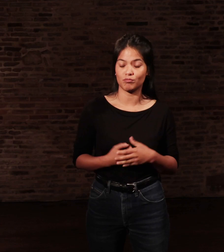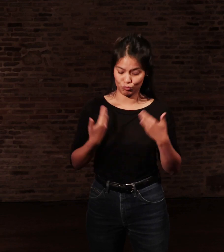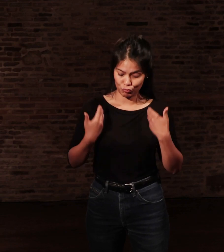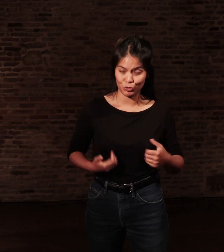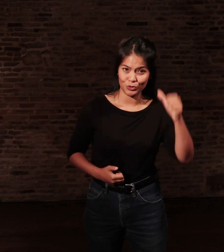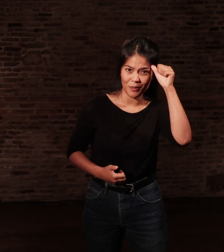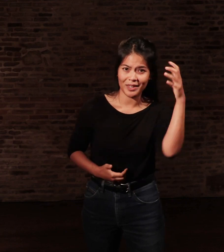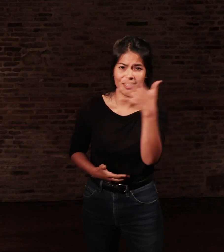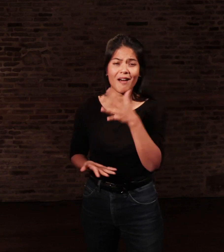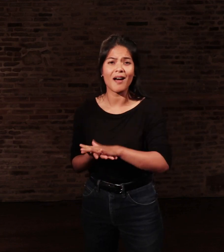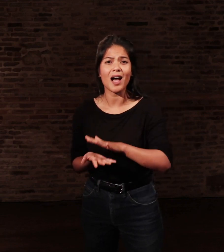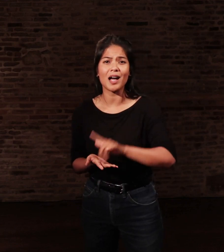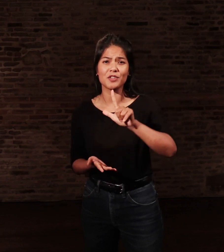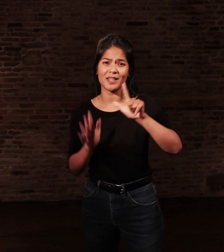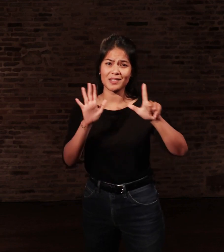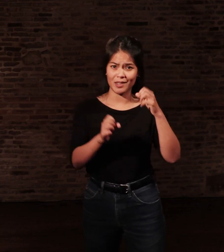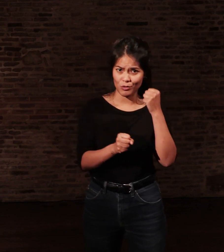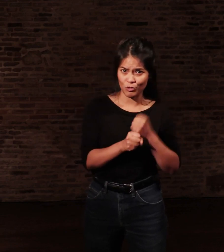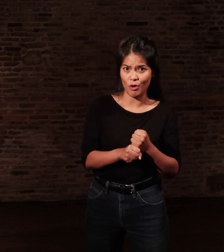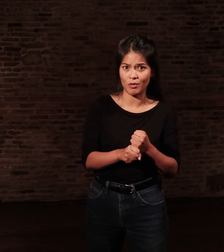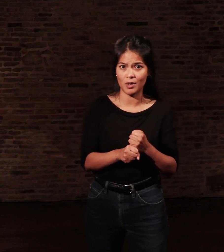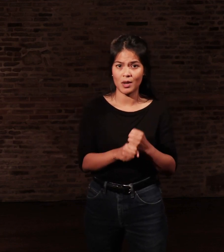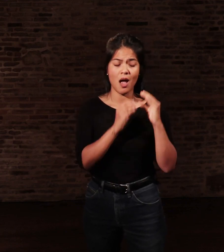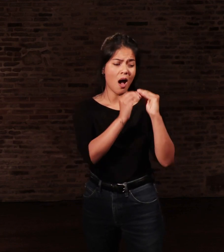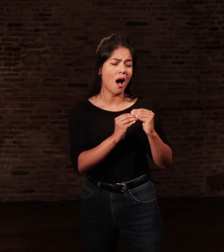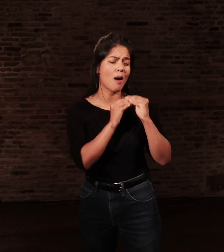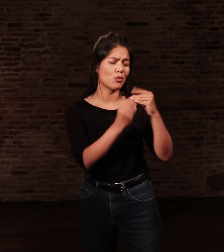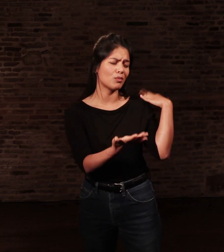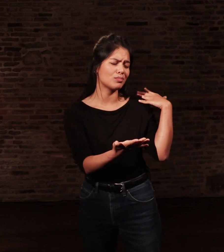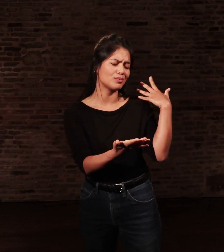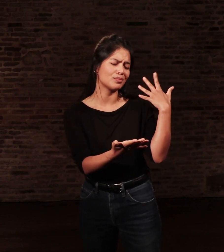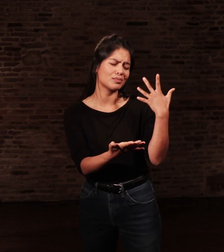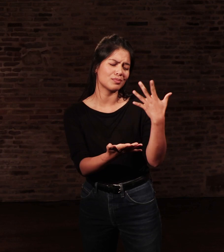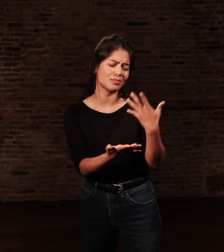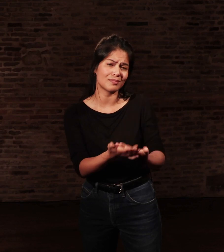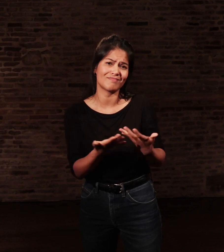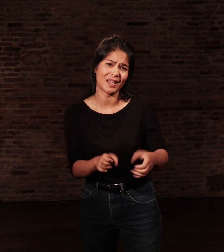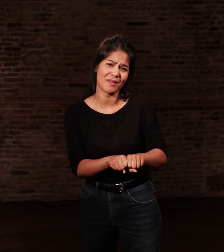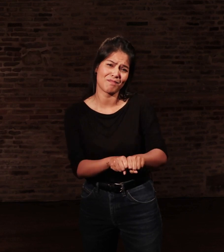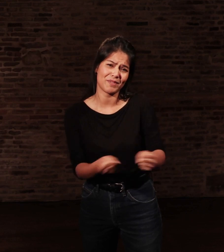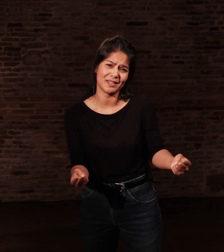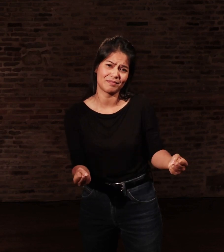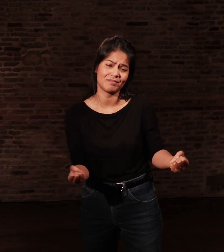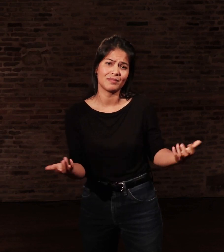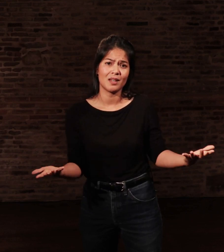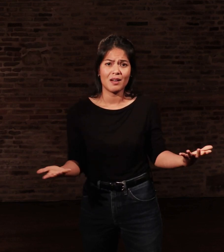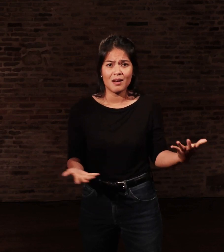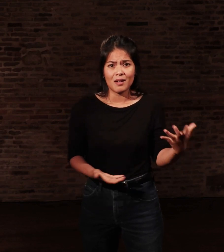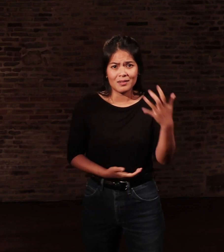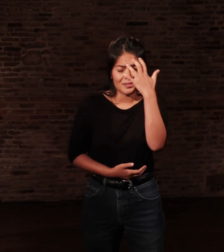J'ai vécu une longue idylle qui s'est récemment dénouée. J'aimerais passer le reliquat de cette période de deuil et